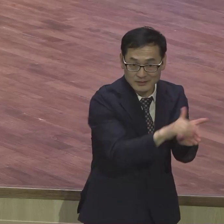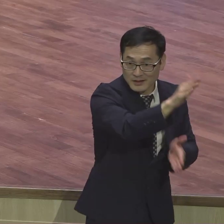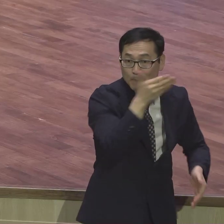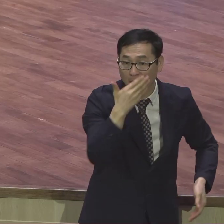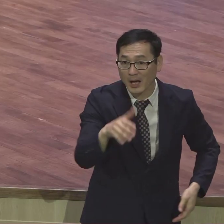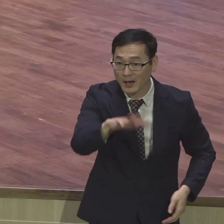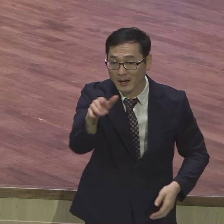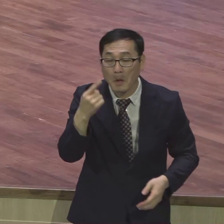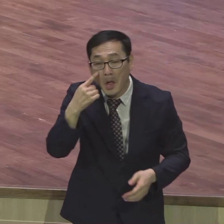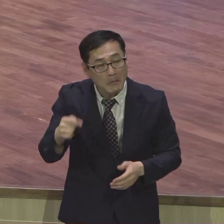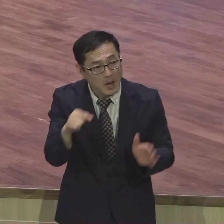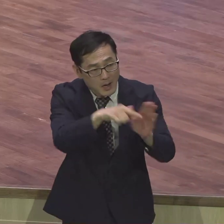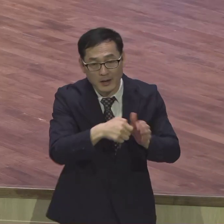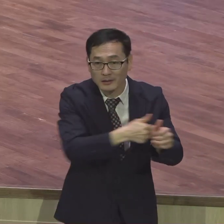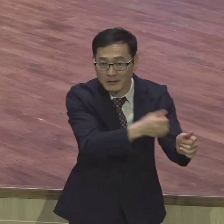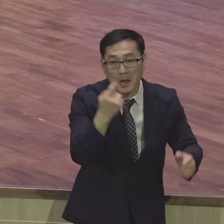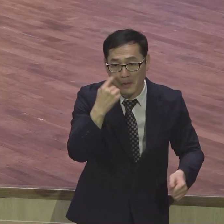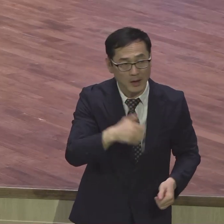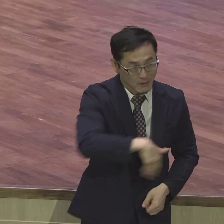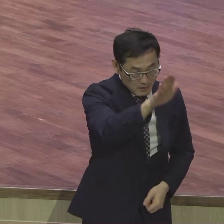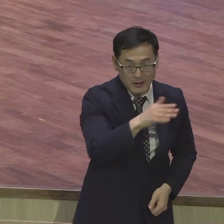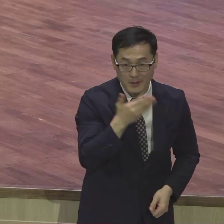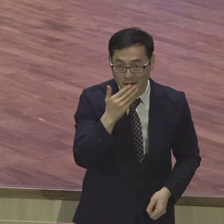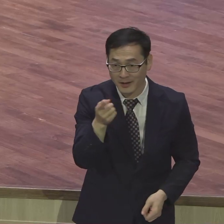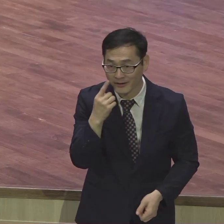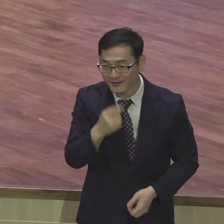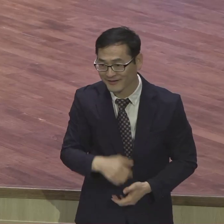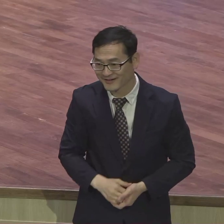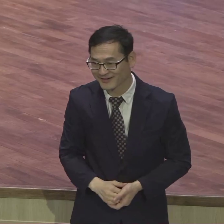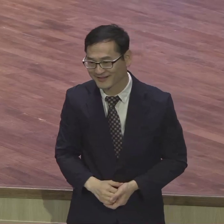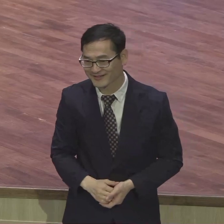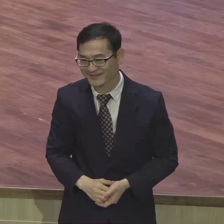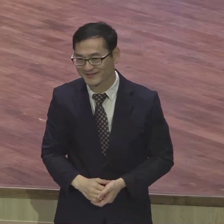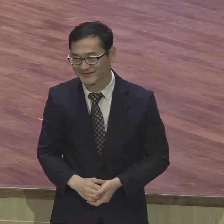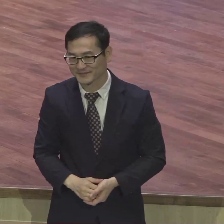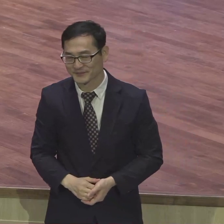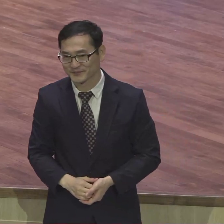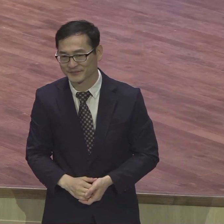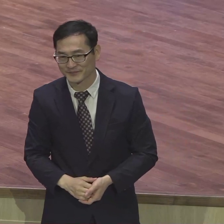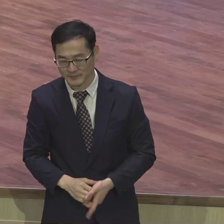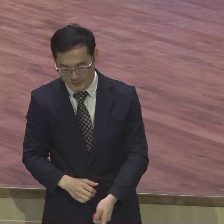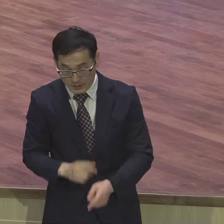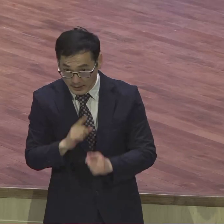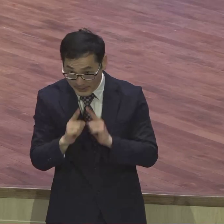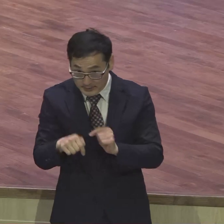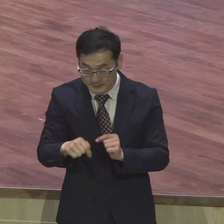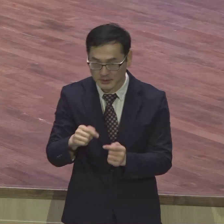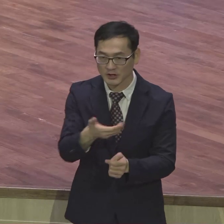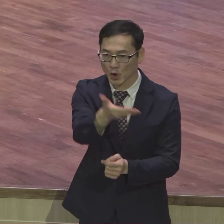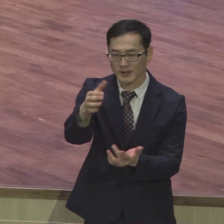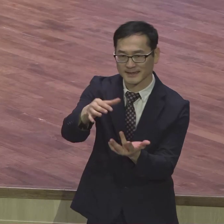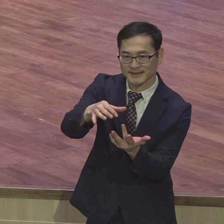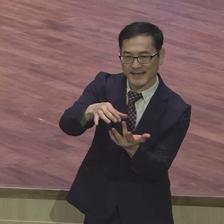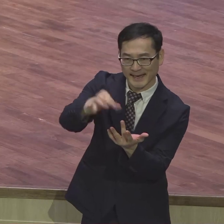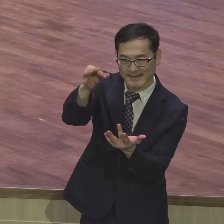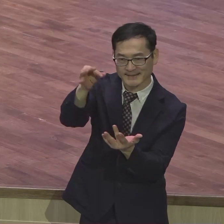베드로우스 2장 9절에 이 사실을 강조합니다 너희는 태카신 족속이요 왕같은 제사장들이요